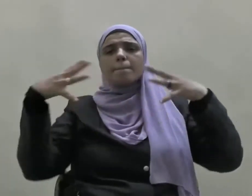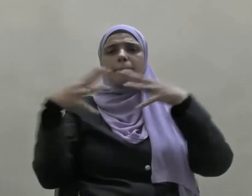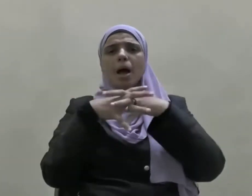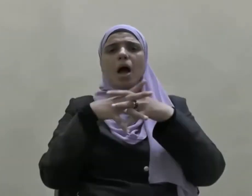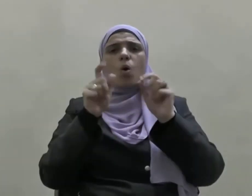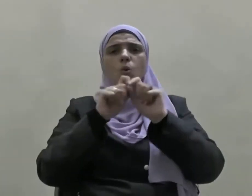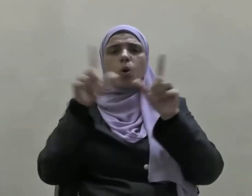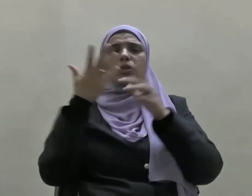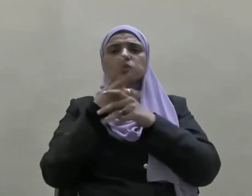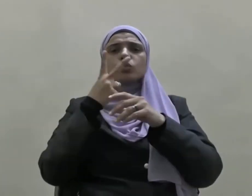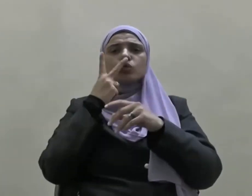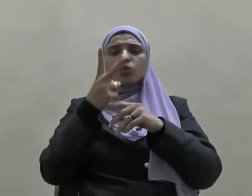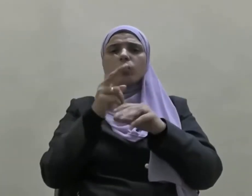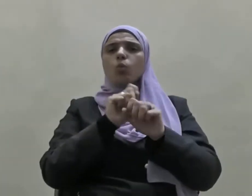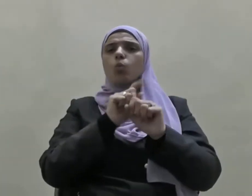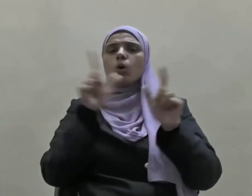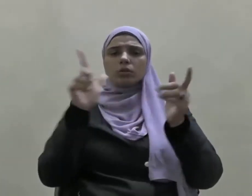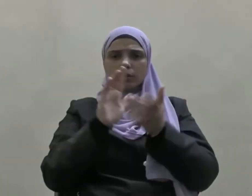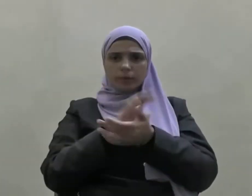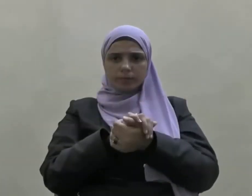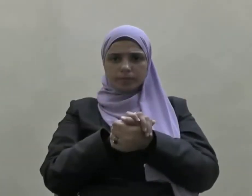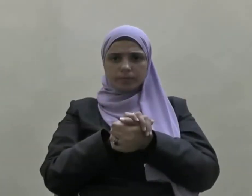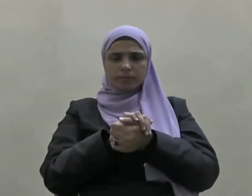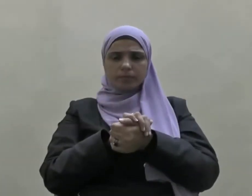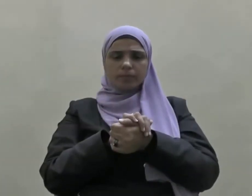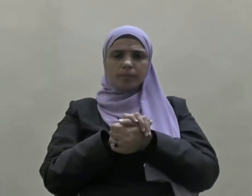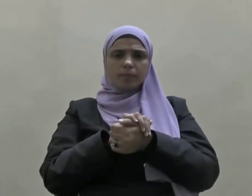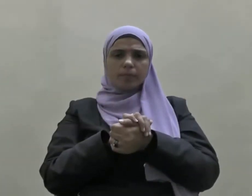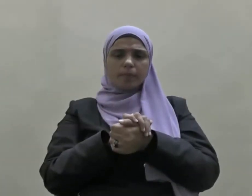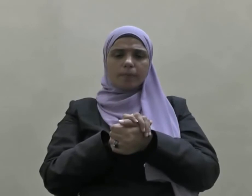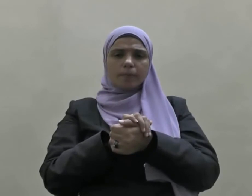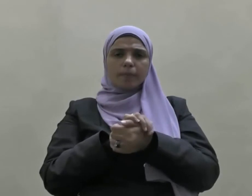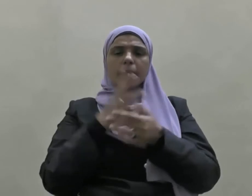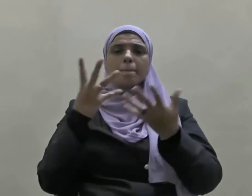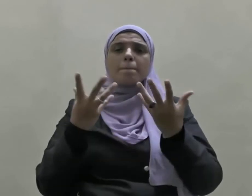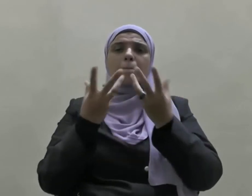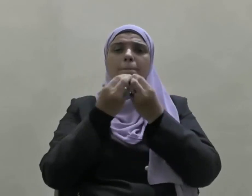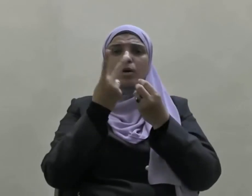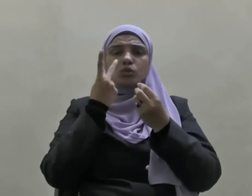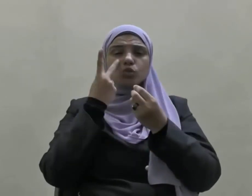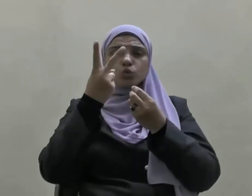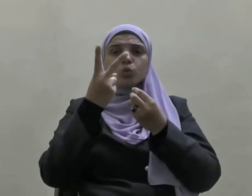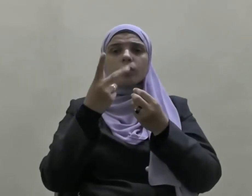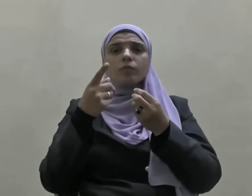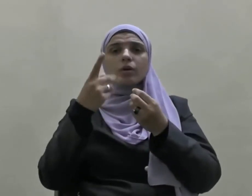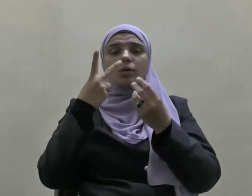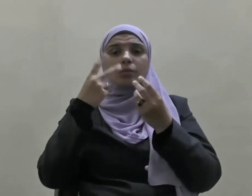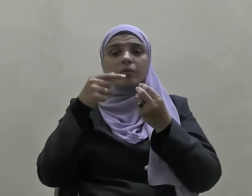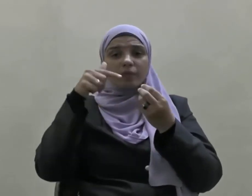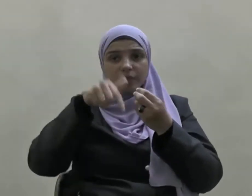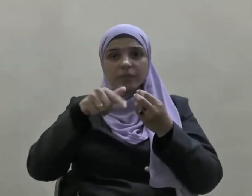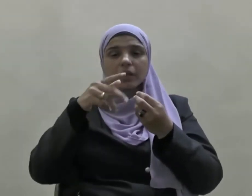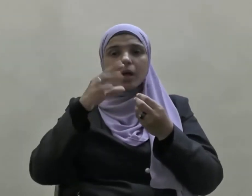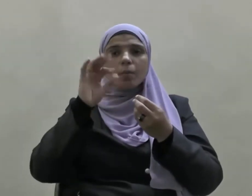بآلية مدروسة وغير مسبوقة مع التوظيف المدروس